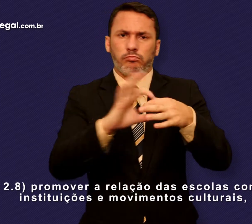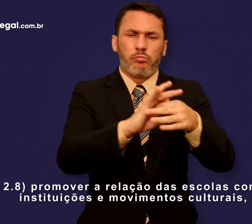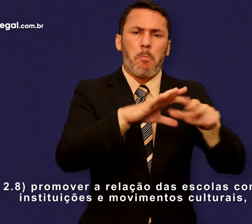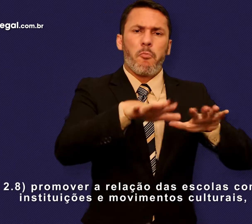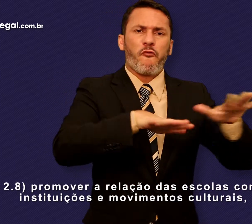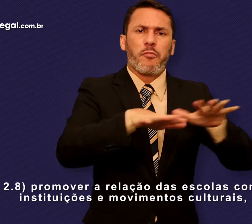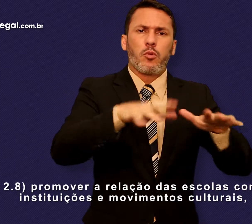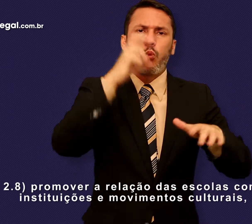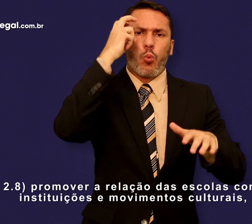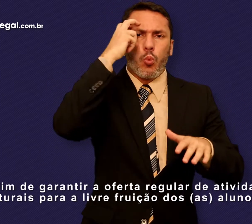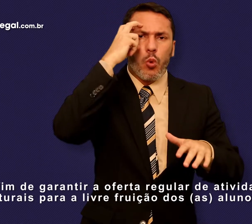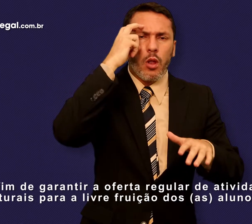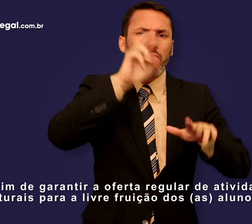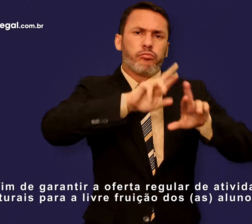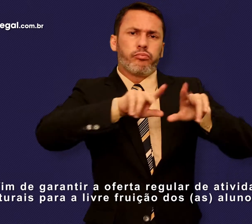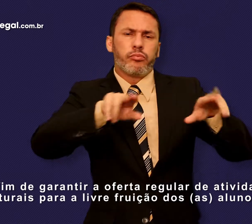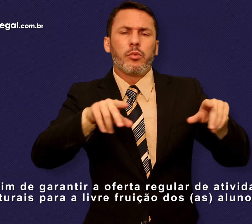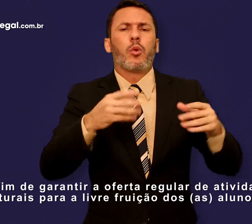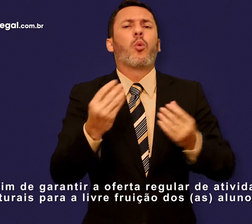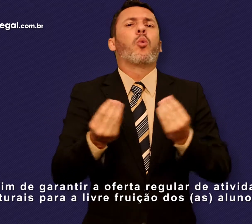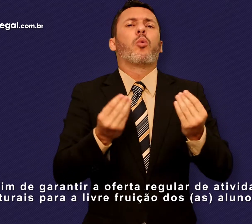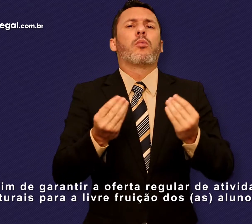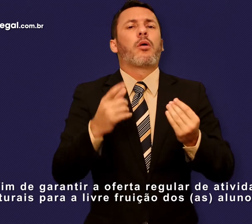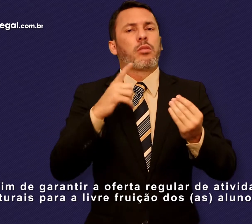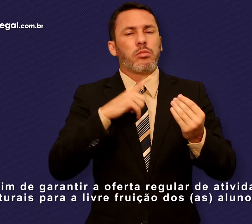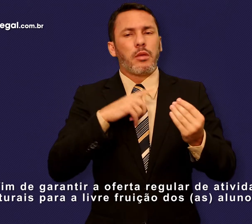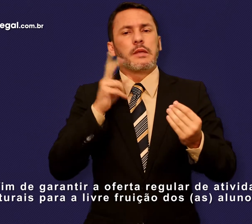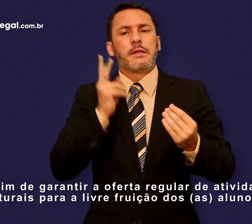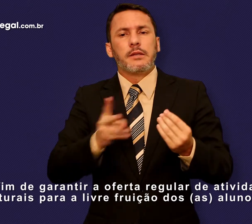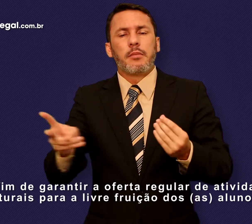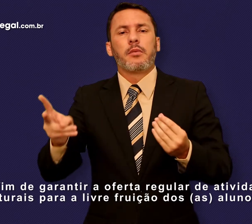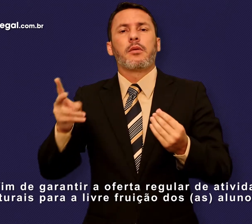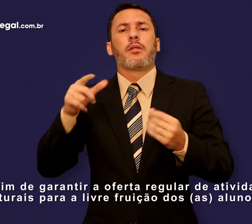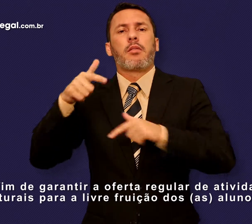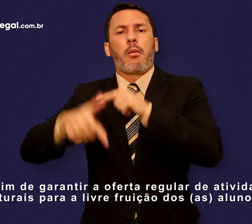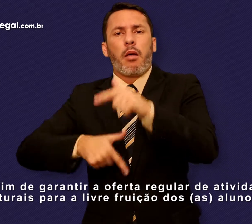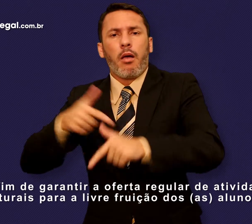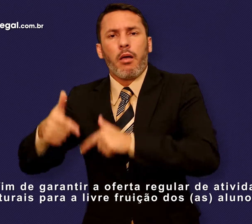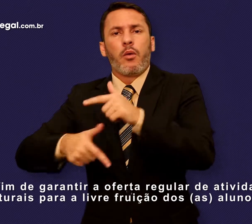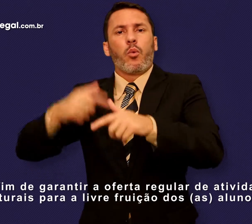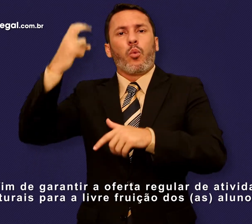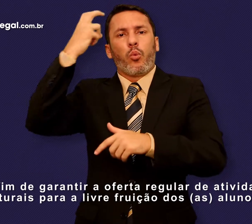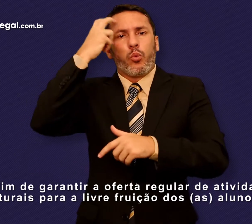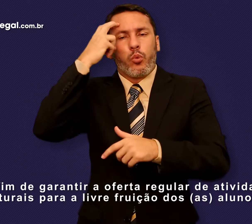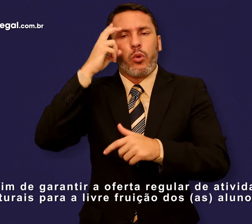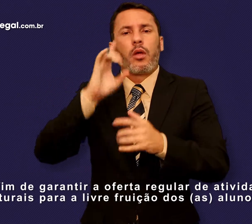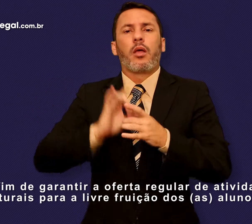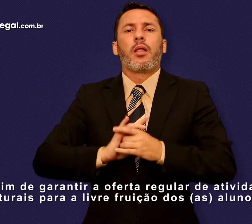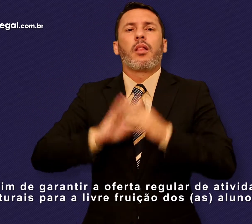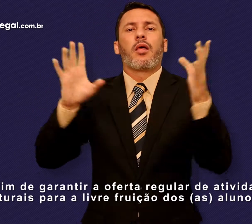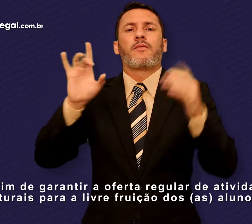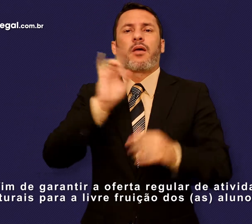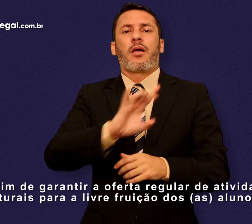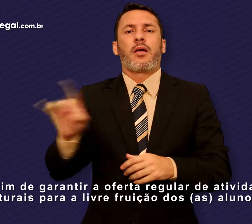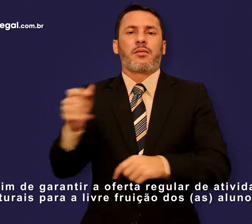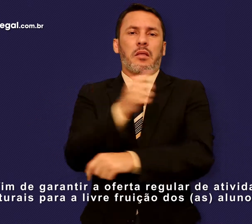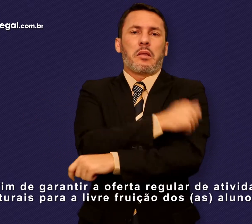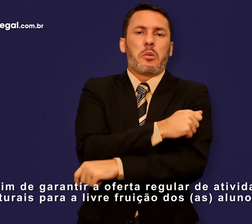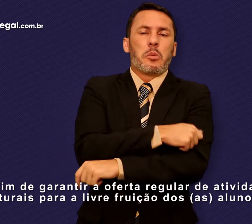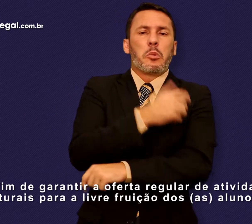movimentos culturais a fim de garantir a oferta regular de atividades culturais para a livre fruição dos alunos e das